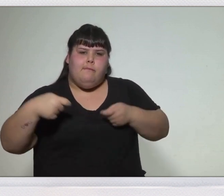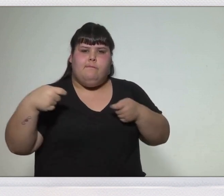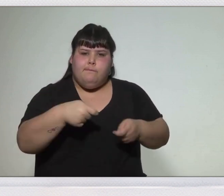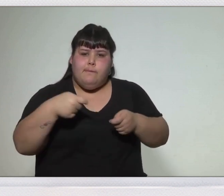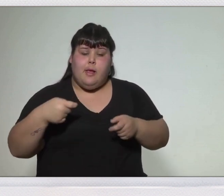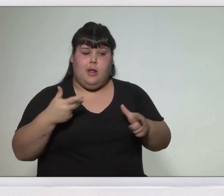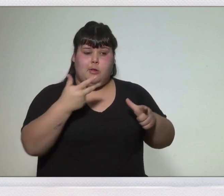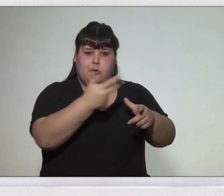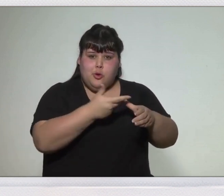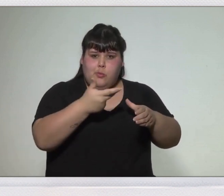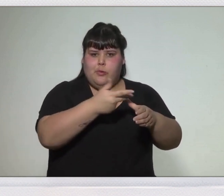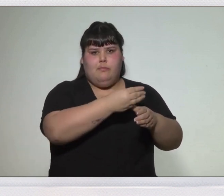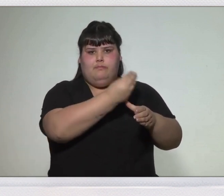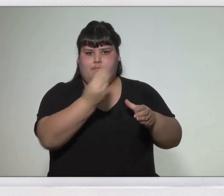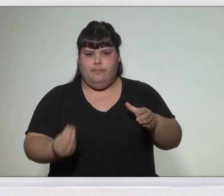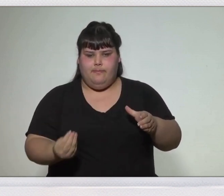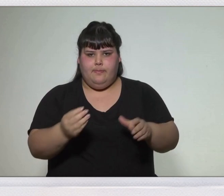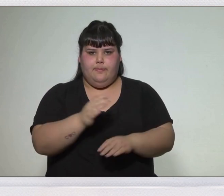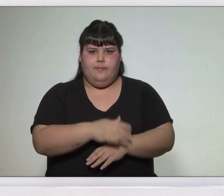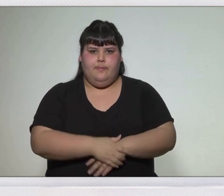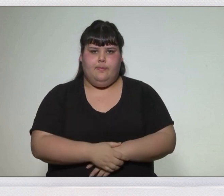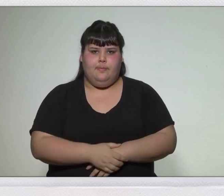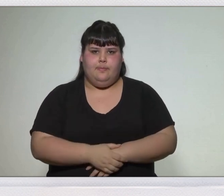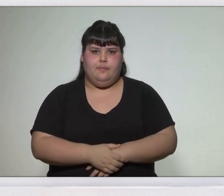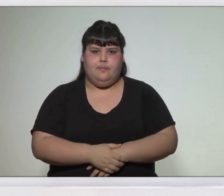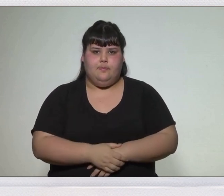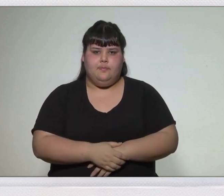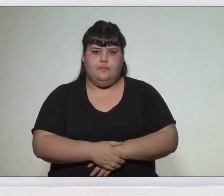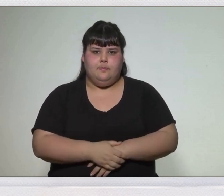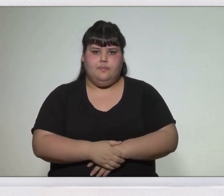las calles, provocando la caída del triunvirato.